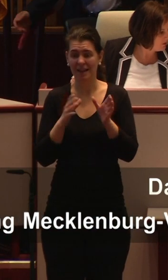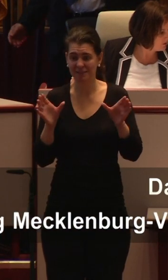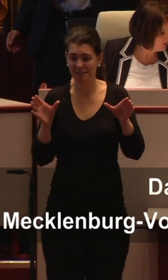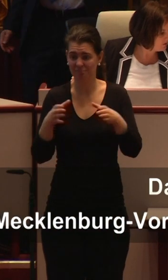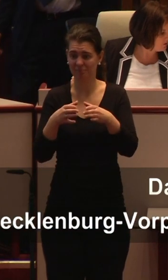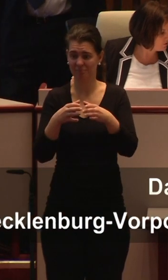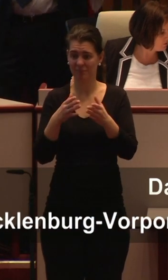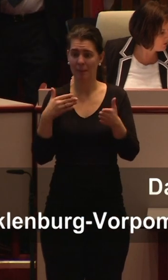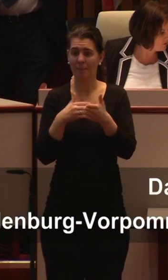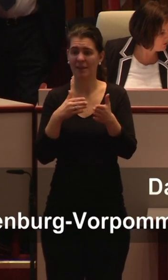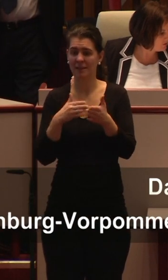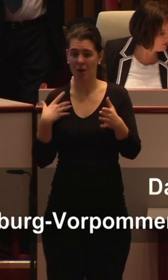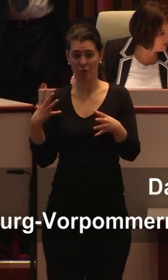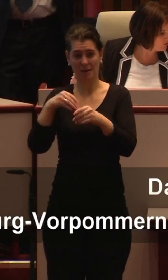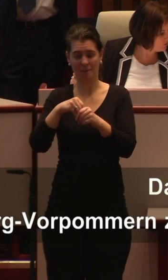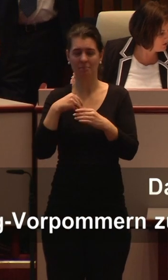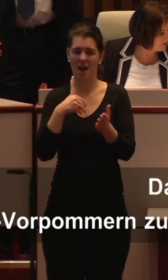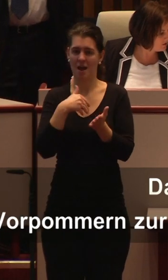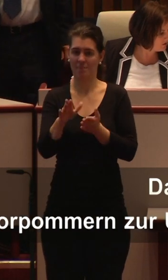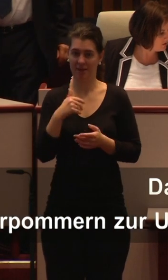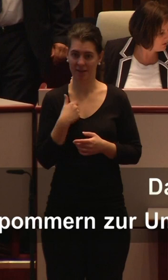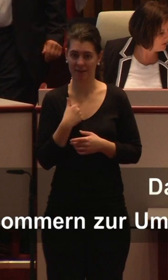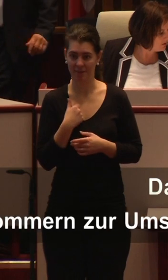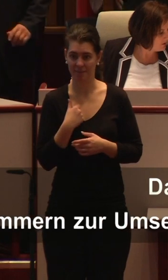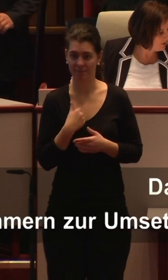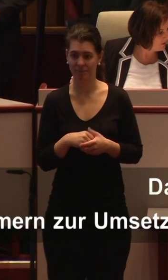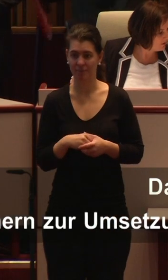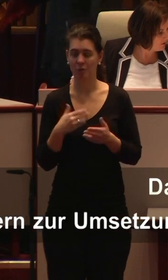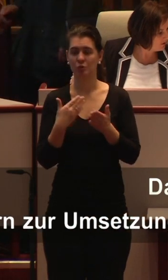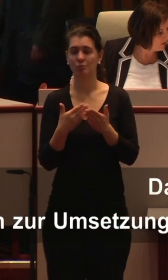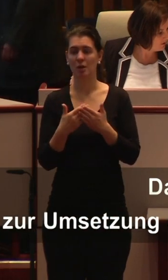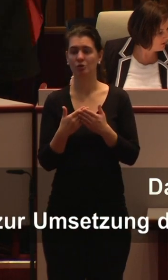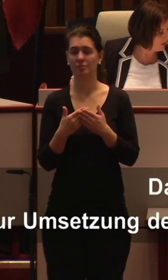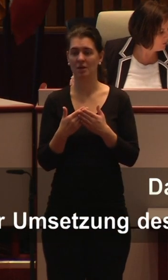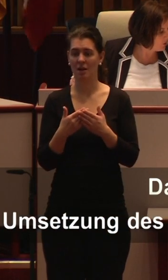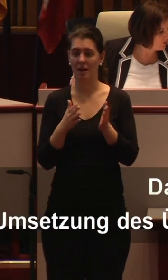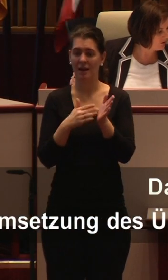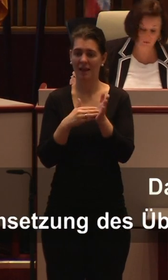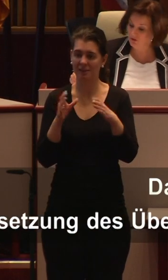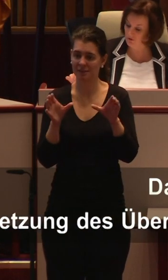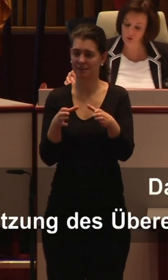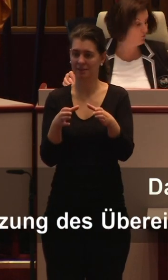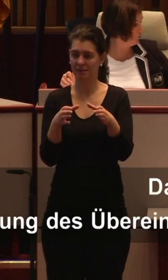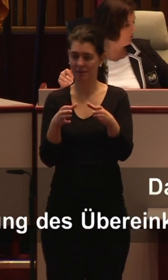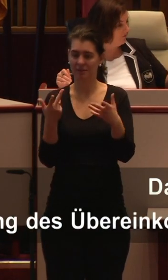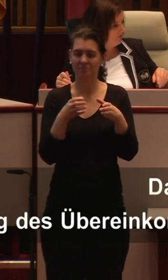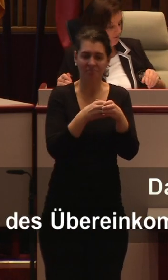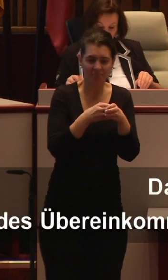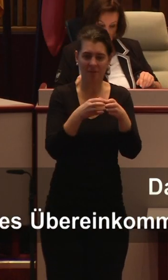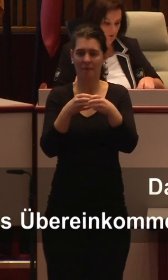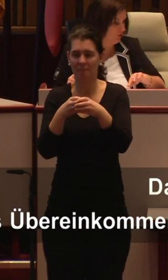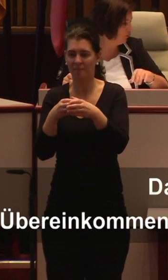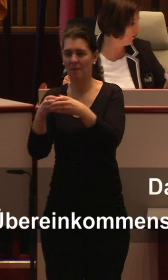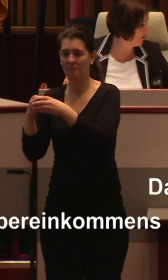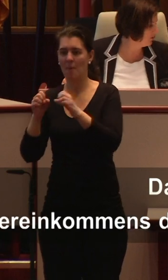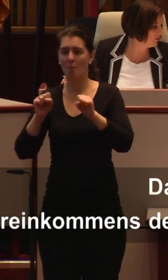warnen hierbei vor dem Entstehen klasseninterner Subsysteme, die zu Mobbing und spezifischen Konflikten führen können. In der Folge werden